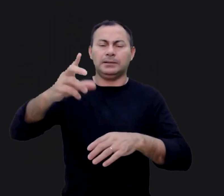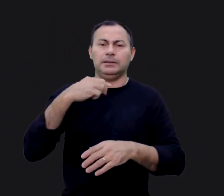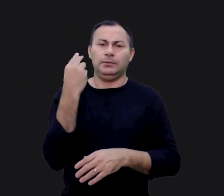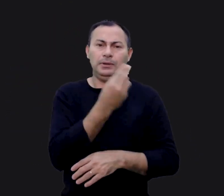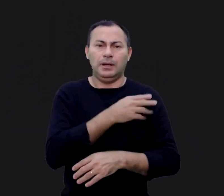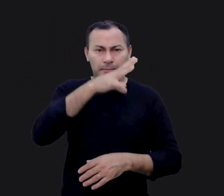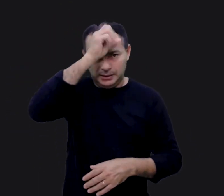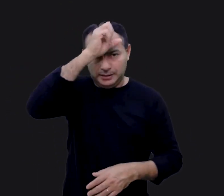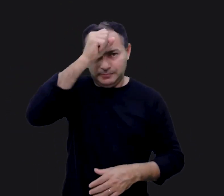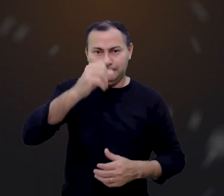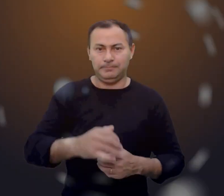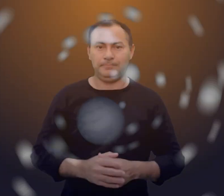mais para você.